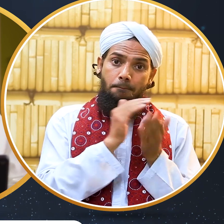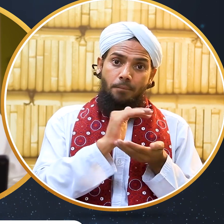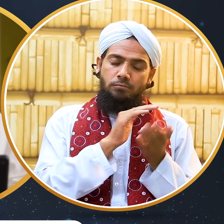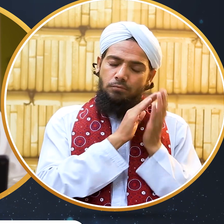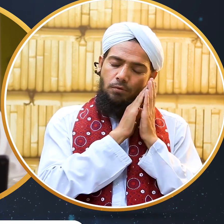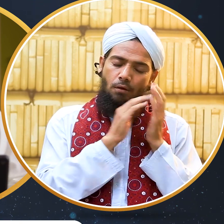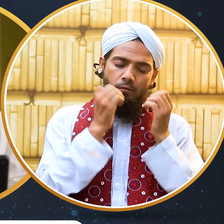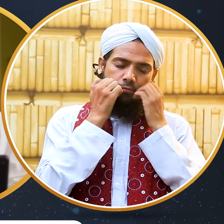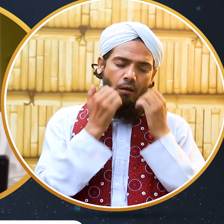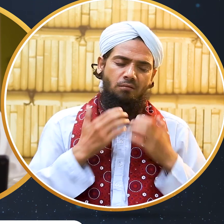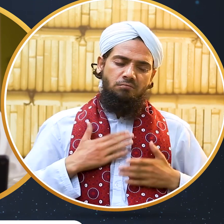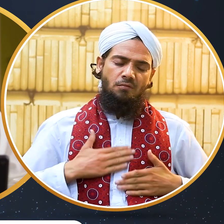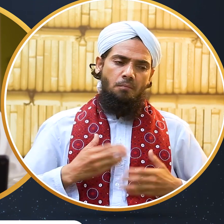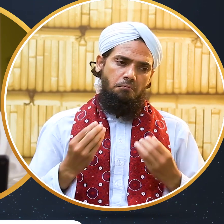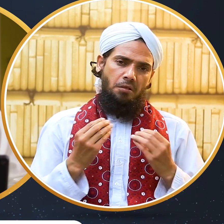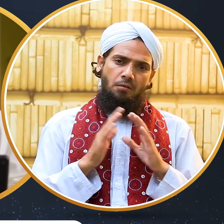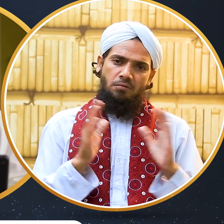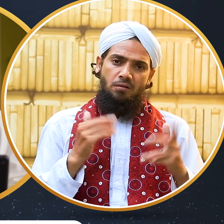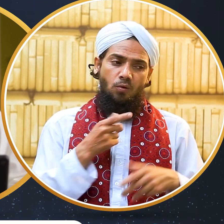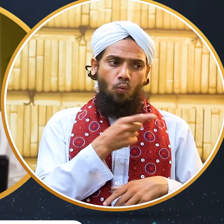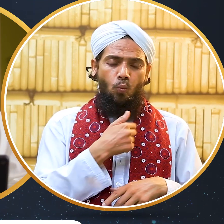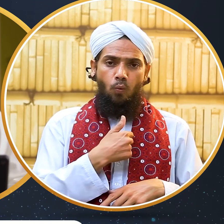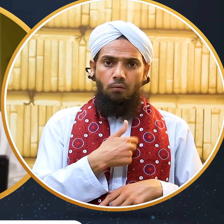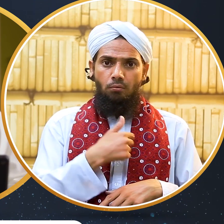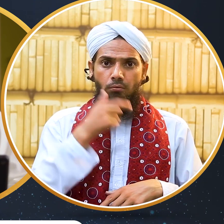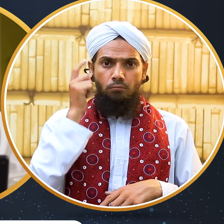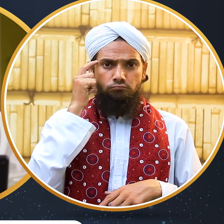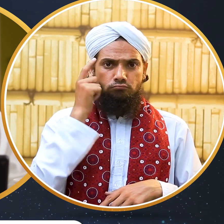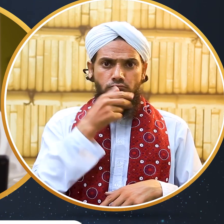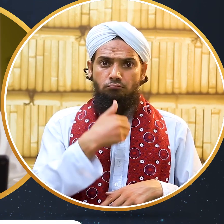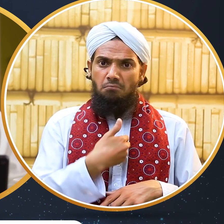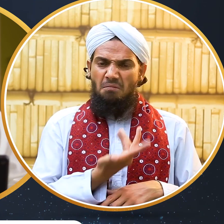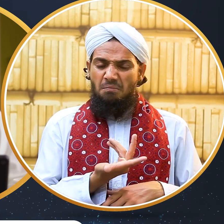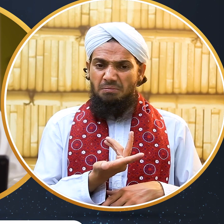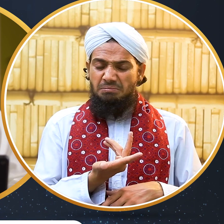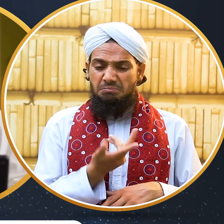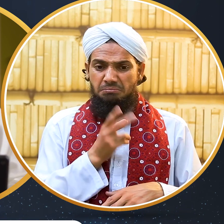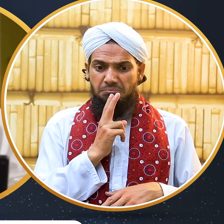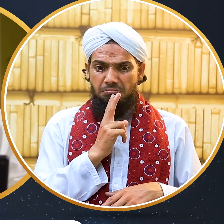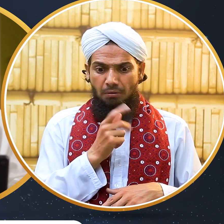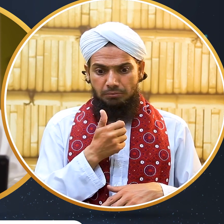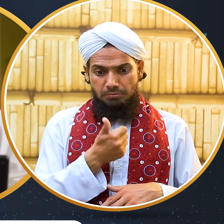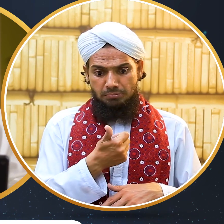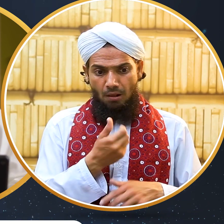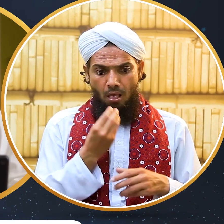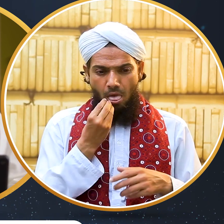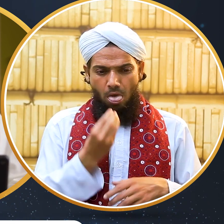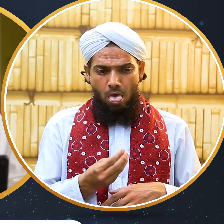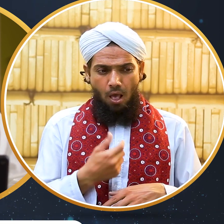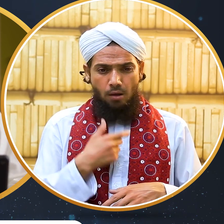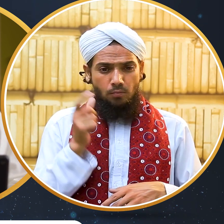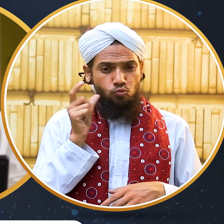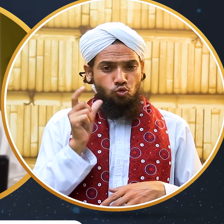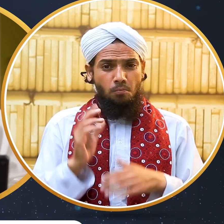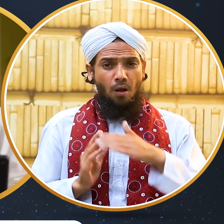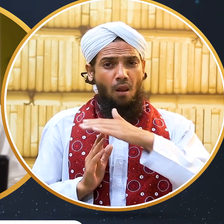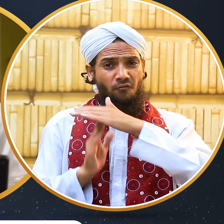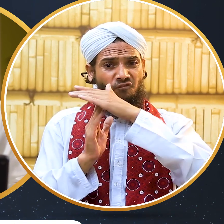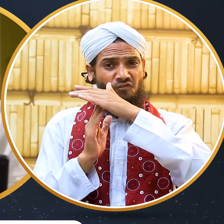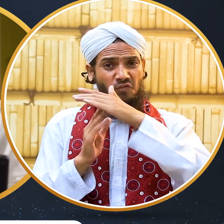سکون پہنچاتے رہے اس غیر مسلم کو یہ خیال آیا کہ کتنی عجیب بات ہے کہ ہمارے برابر میں مسلمانوں کے اتنے بڑے